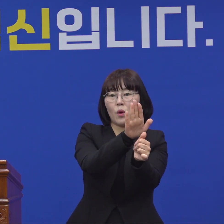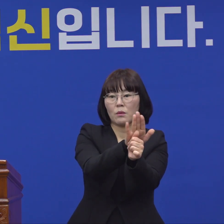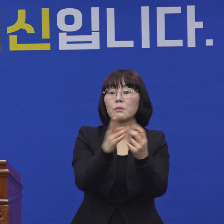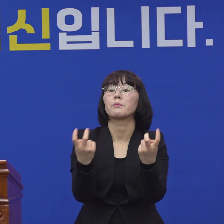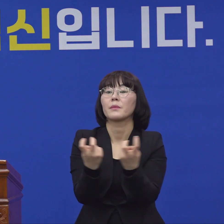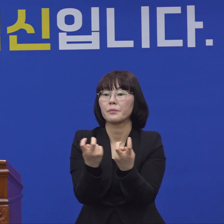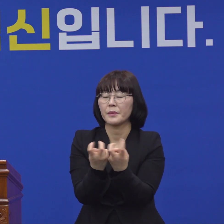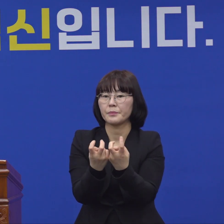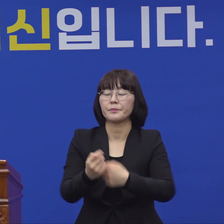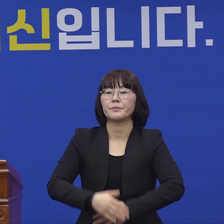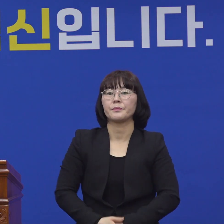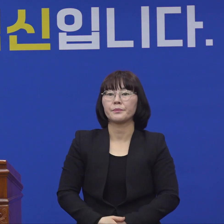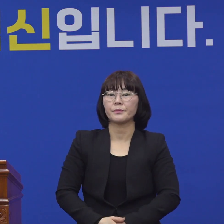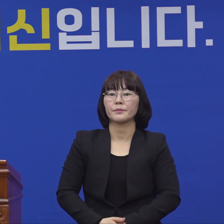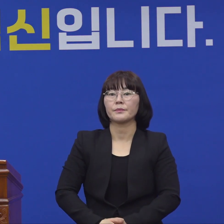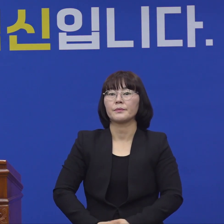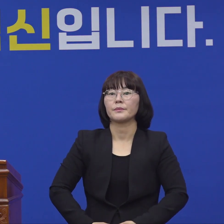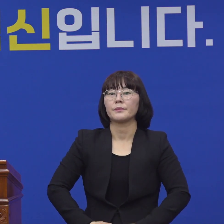취하고 있습니다.